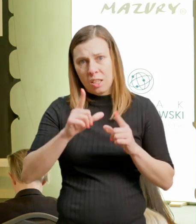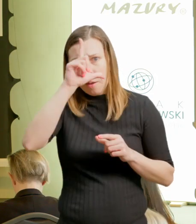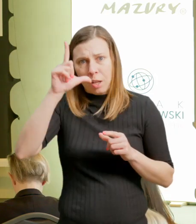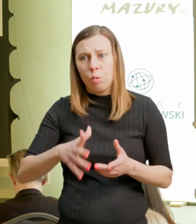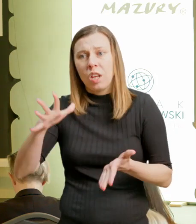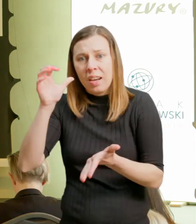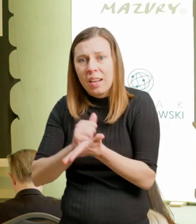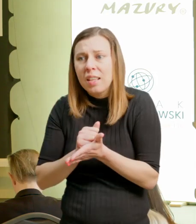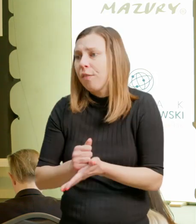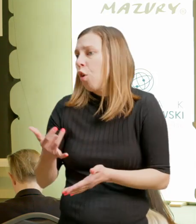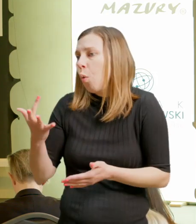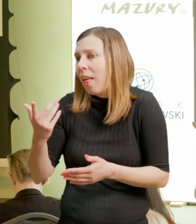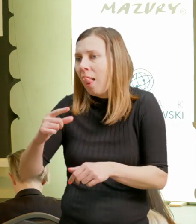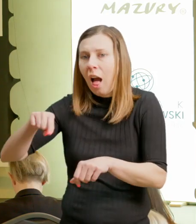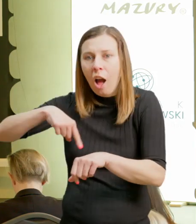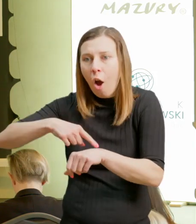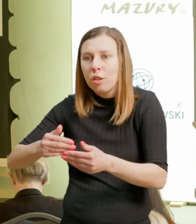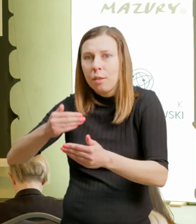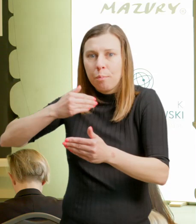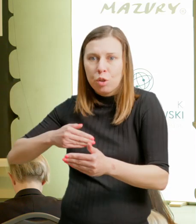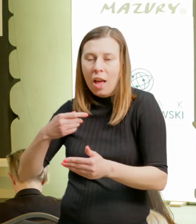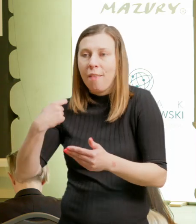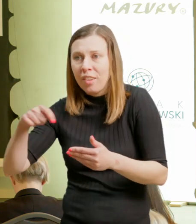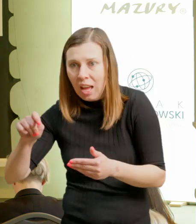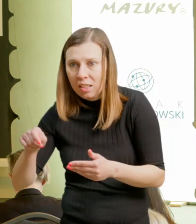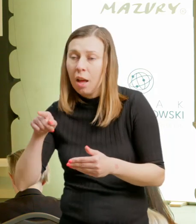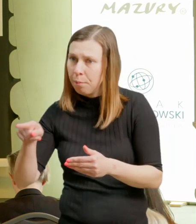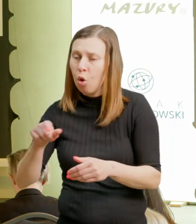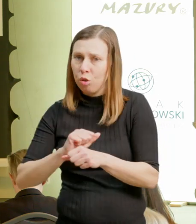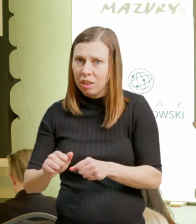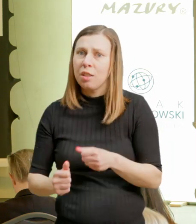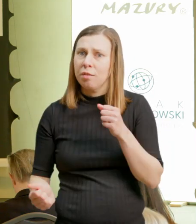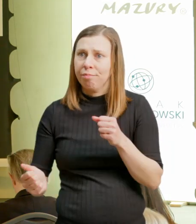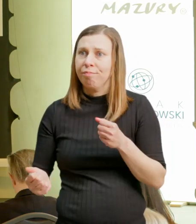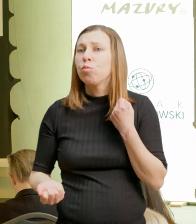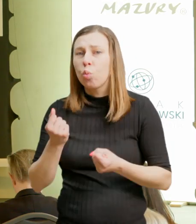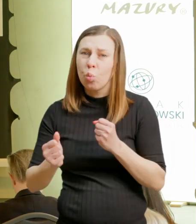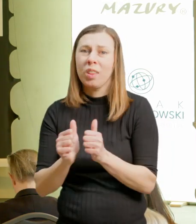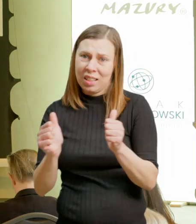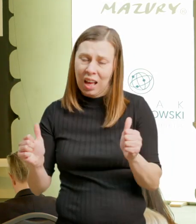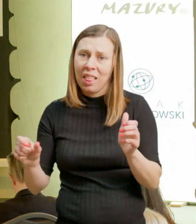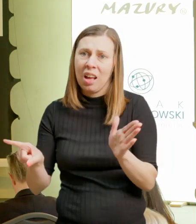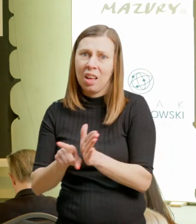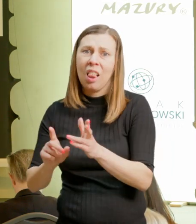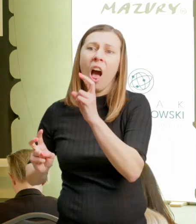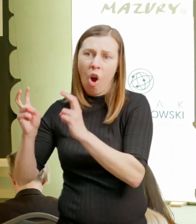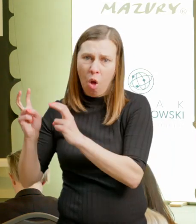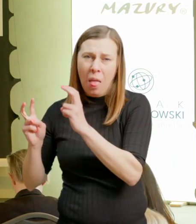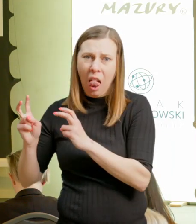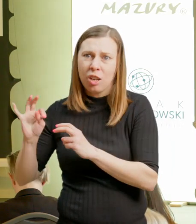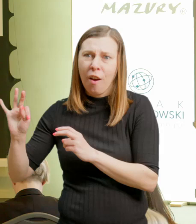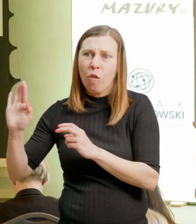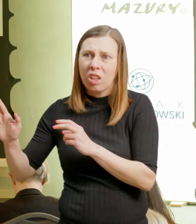wyzwanie dla hotelarzy, a żeby zorganizować system pracy i organizację pracy w swoich obiektach i żeby można było